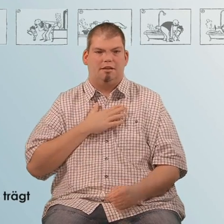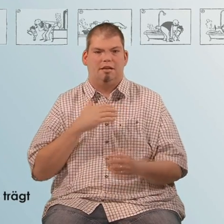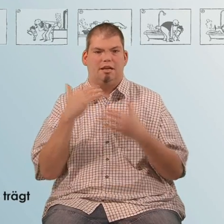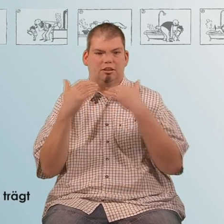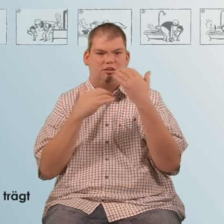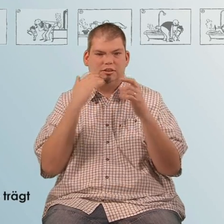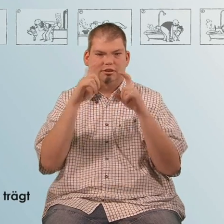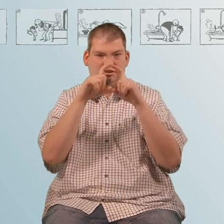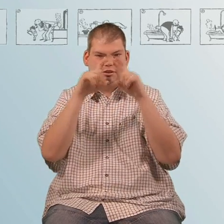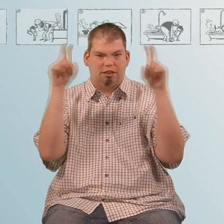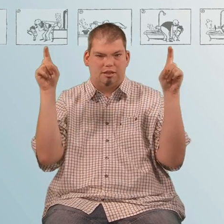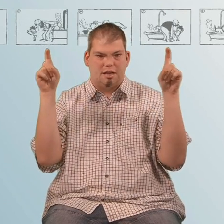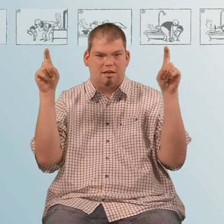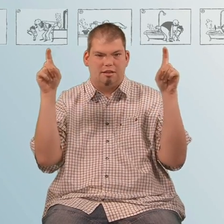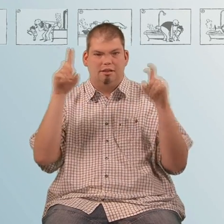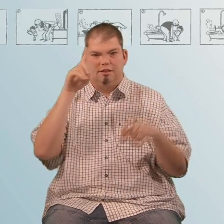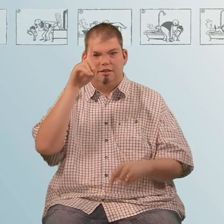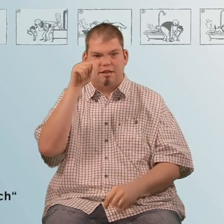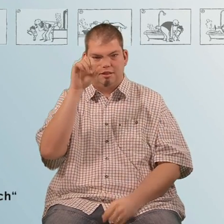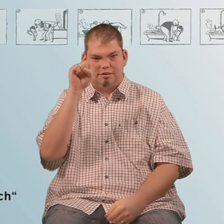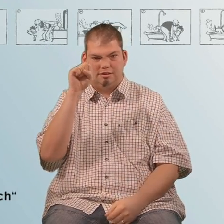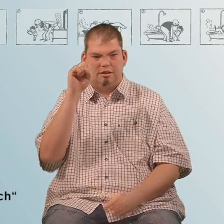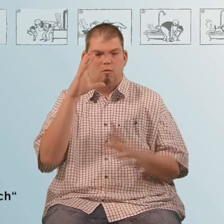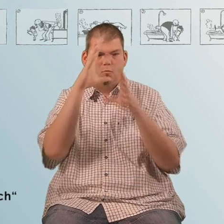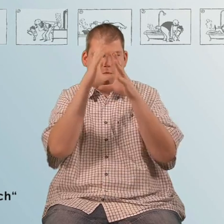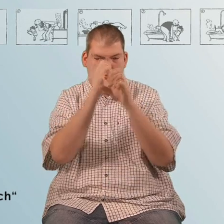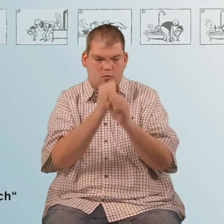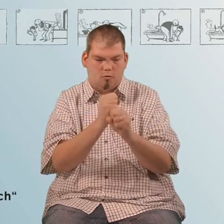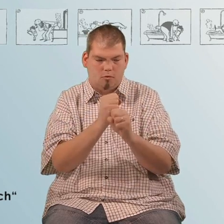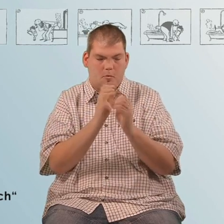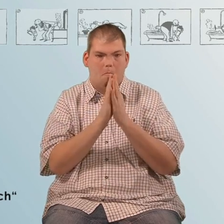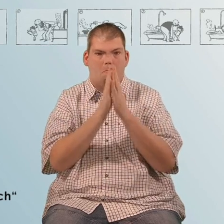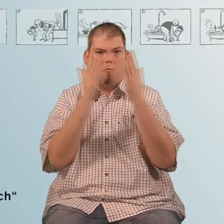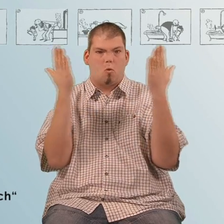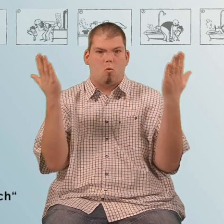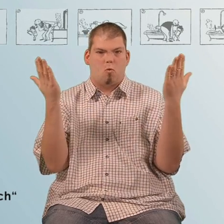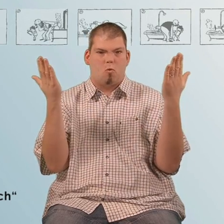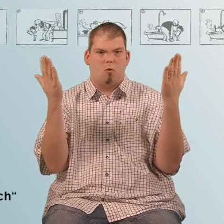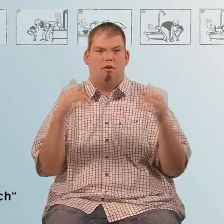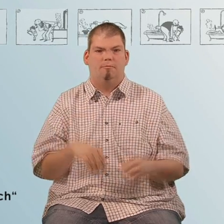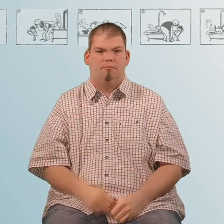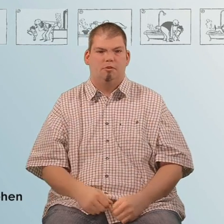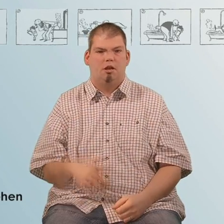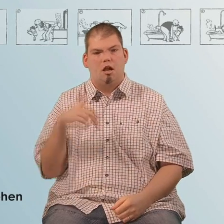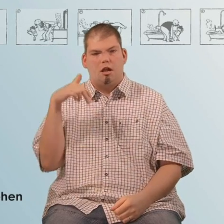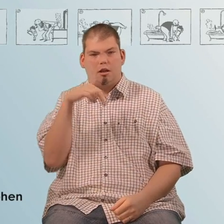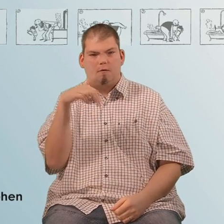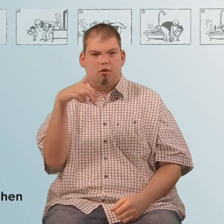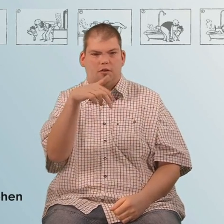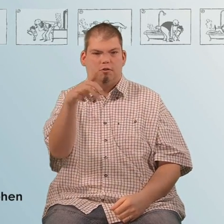Meine Geschichte trägt den Titel Das fesselnde Buch. Vater